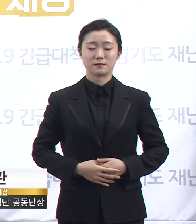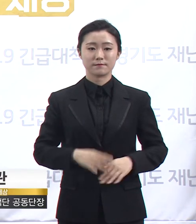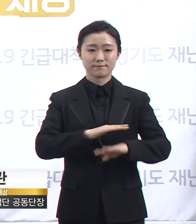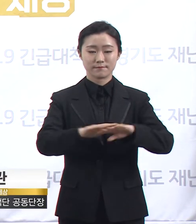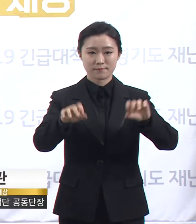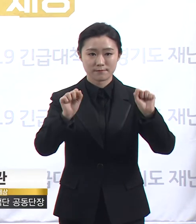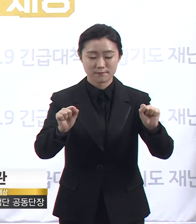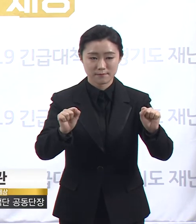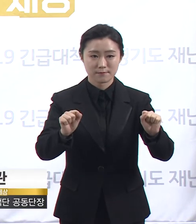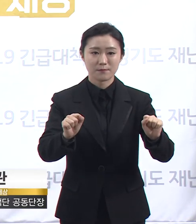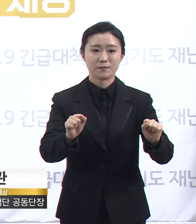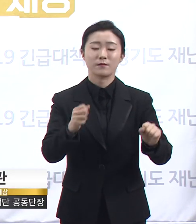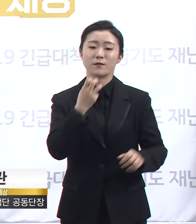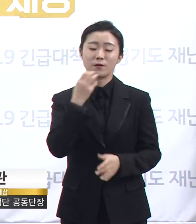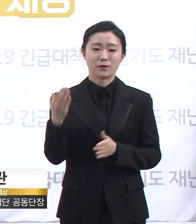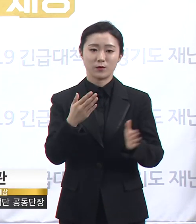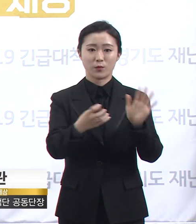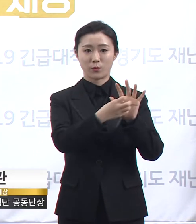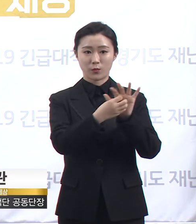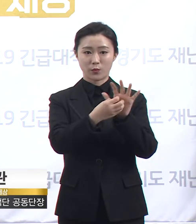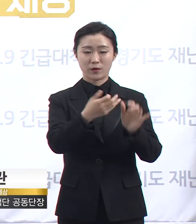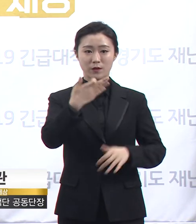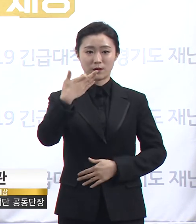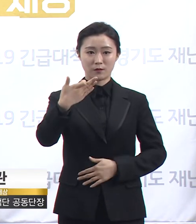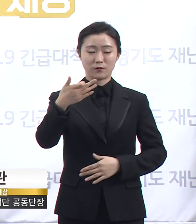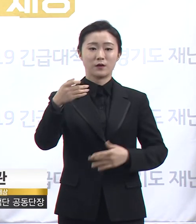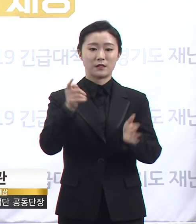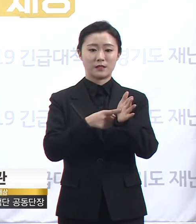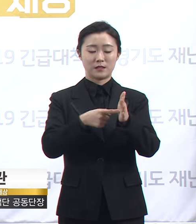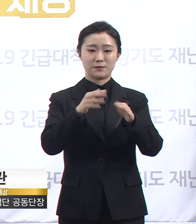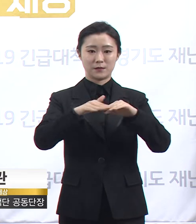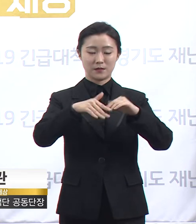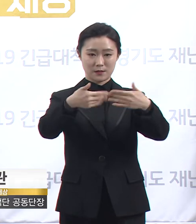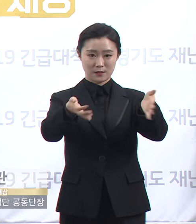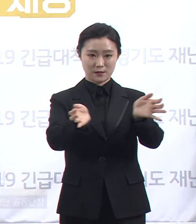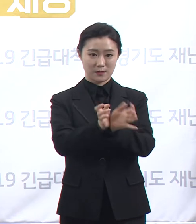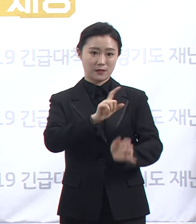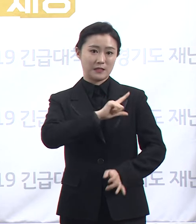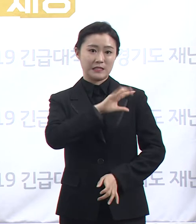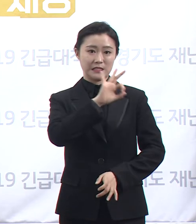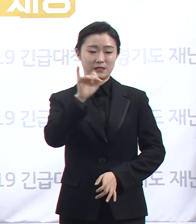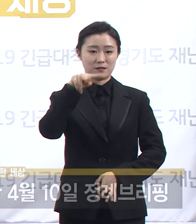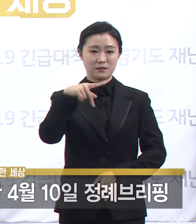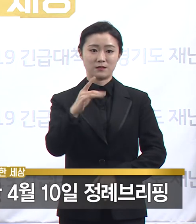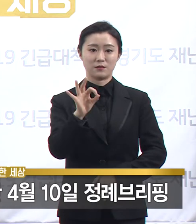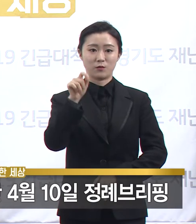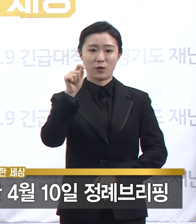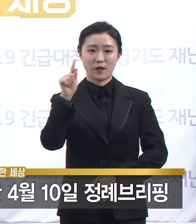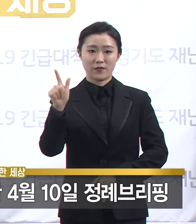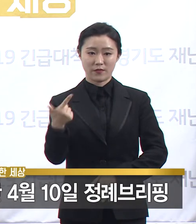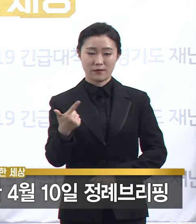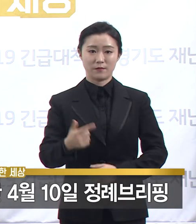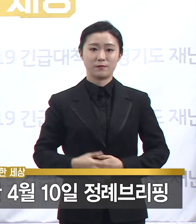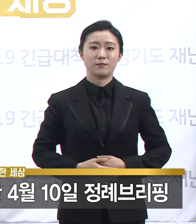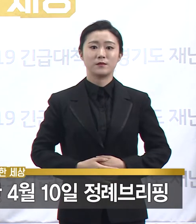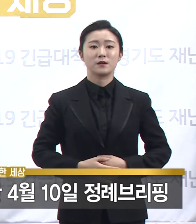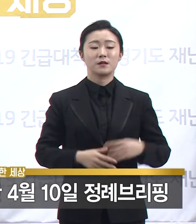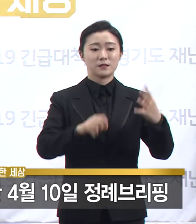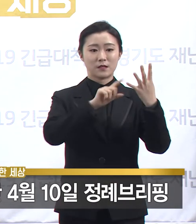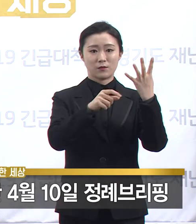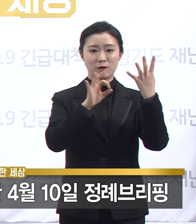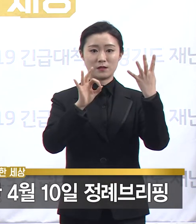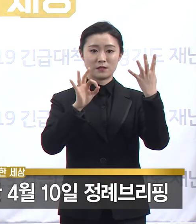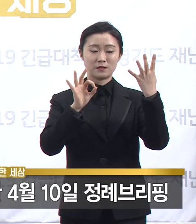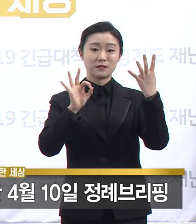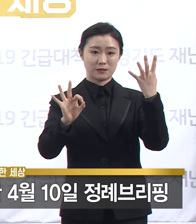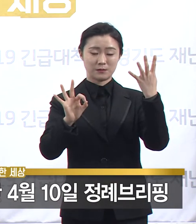안녕하십니까. 경기도 코로나19 긴급대책단 임승관입니다. 4월 10일 금요일 경기도 코로나19 대응 관련